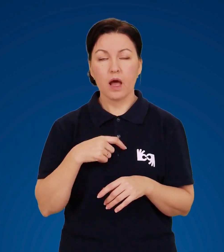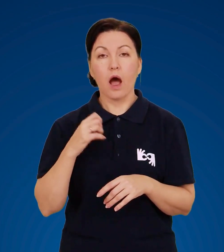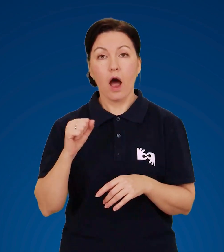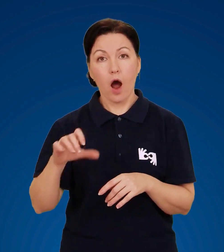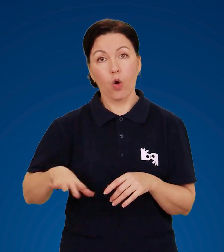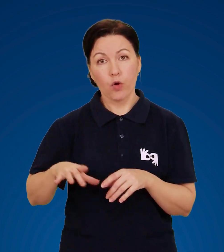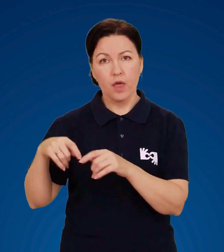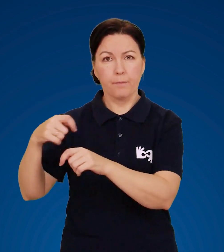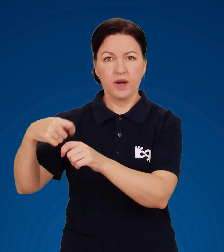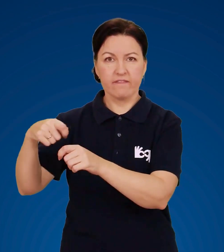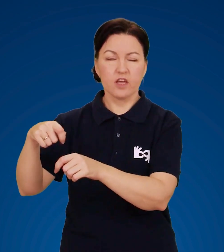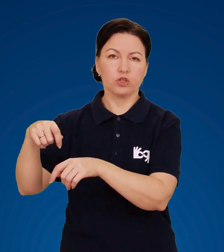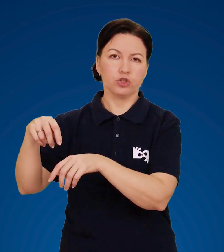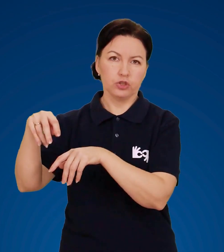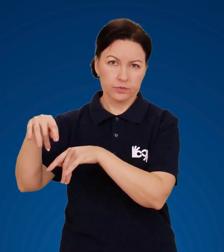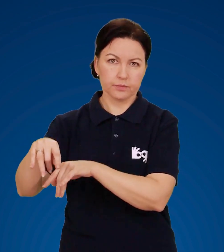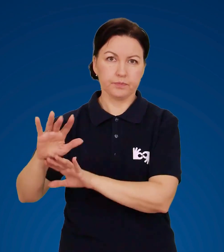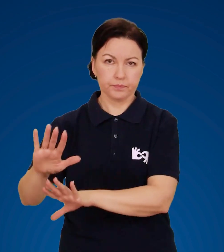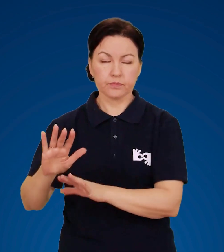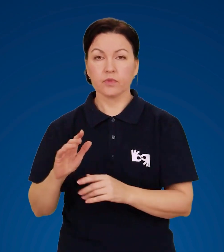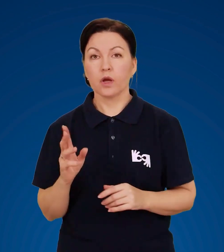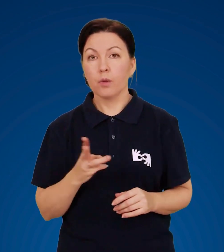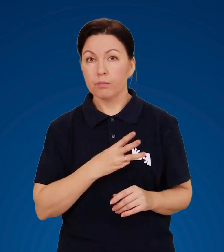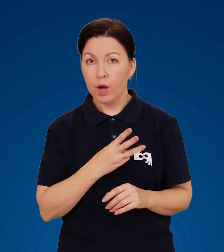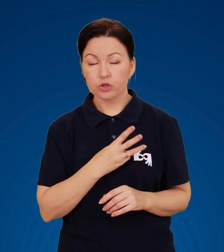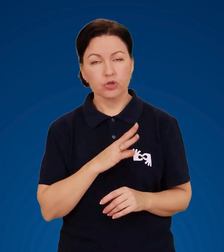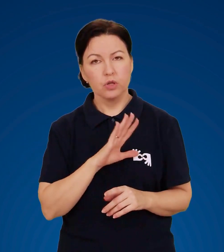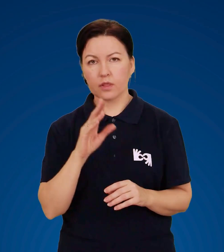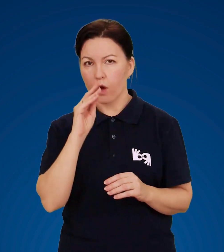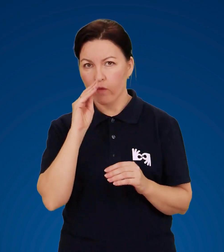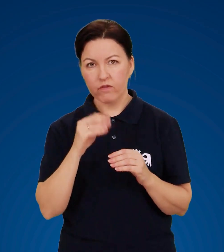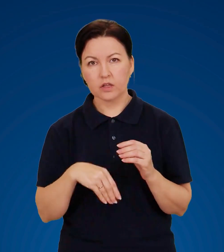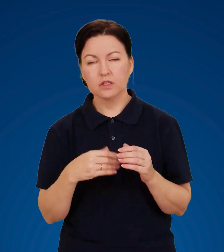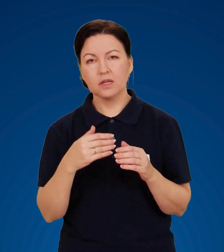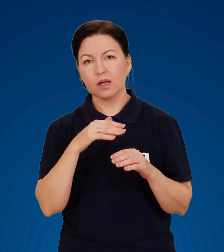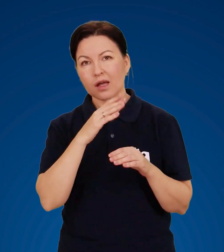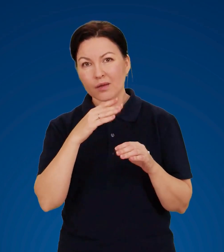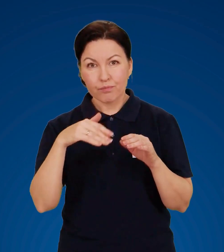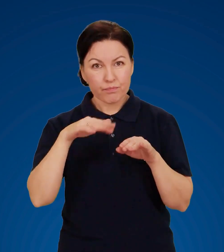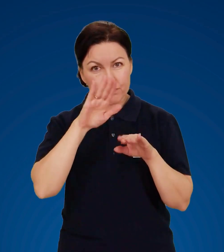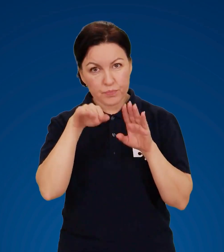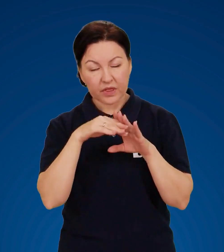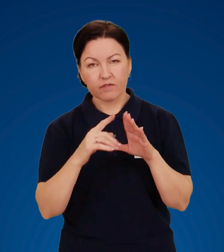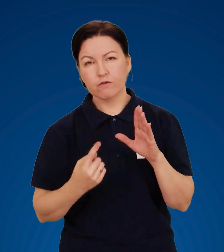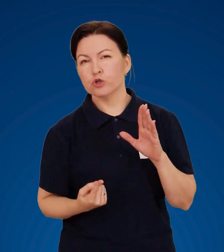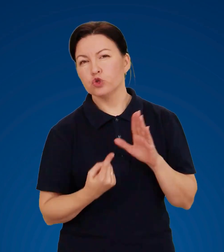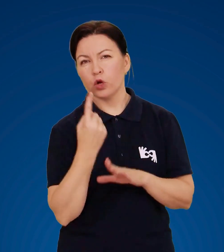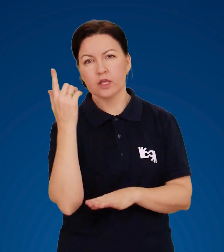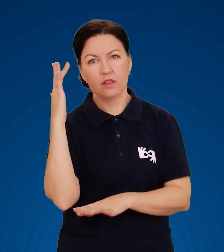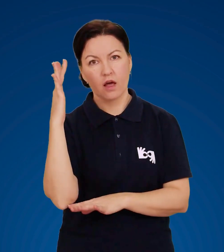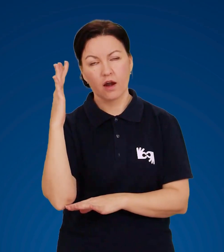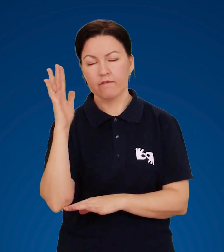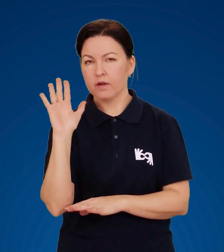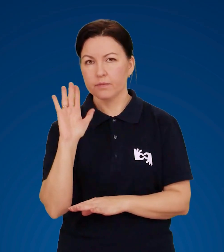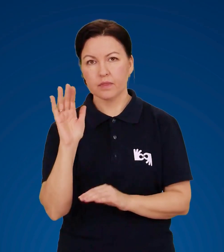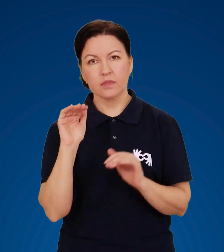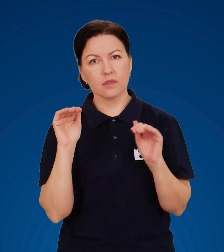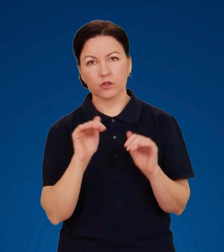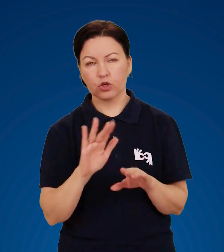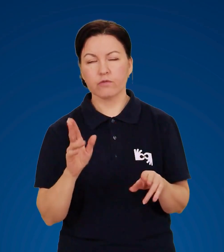себе, а коня прив'яжіть. Бажано не ховатися під високими деревами і не